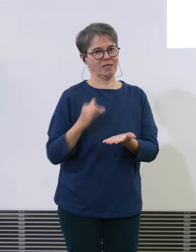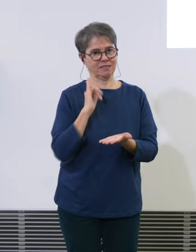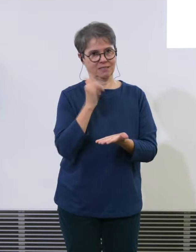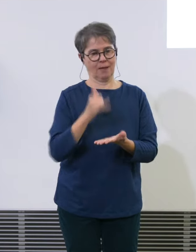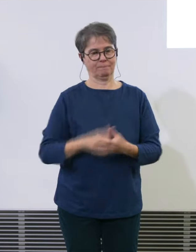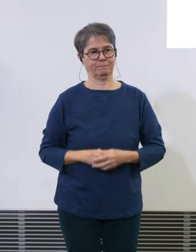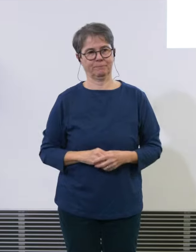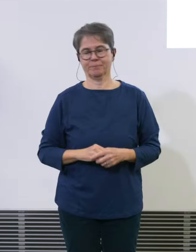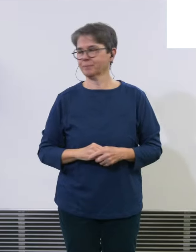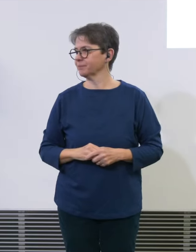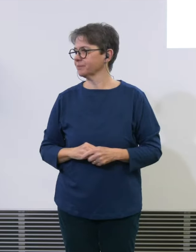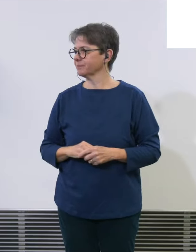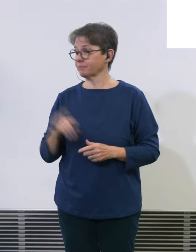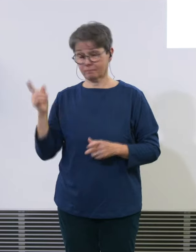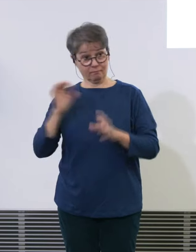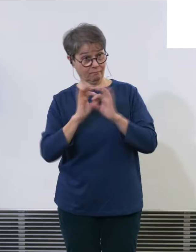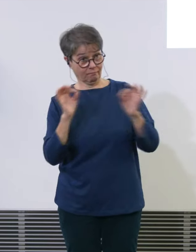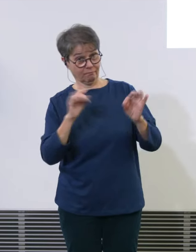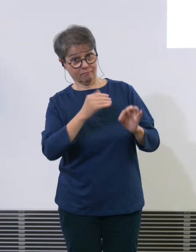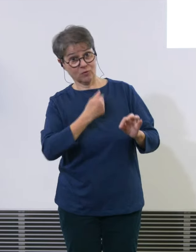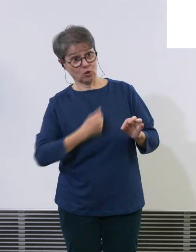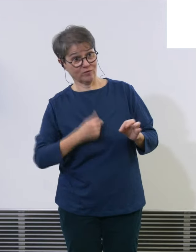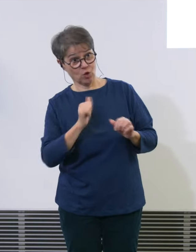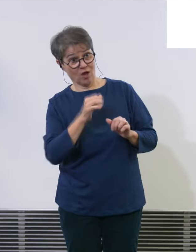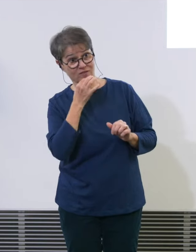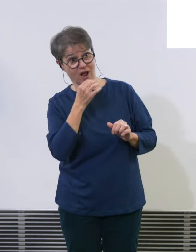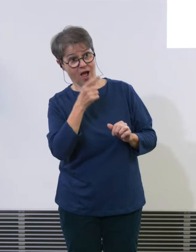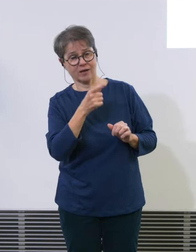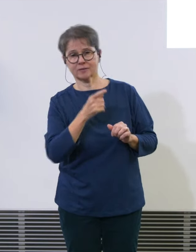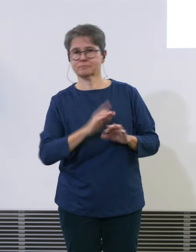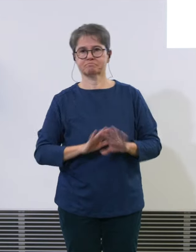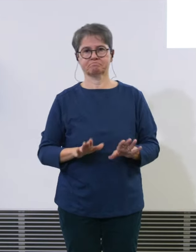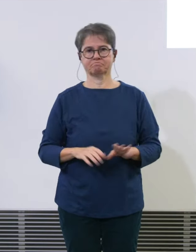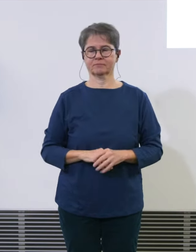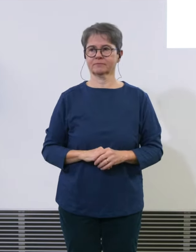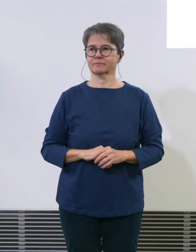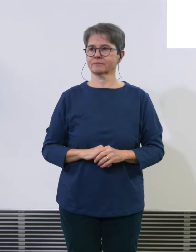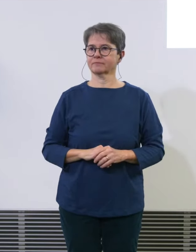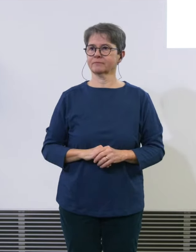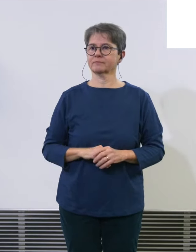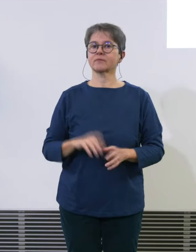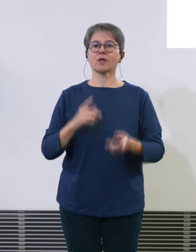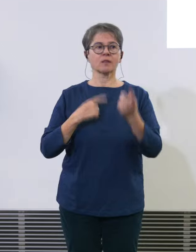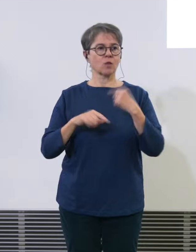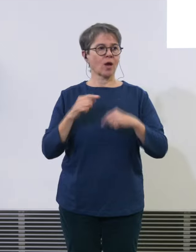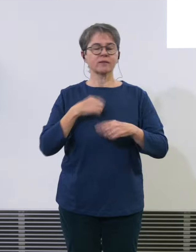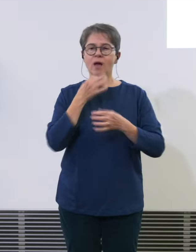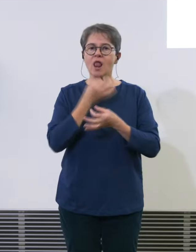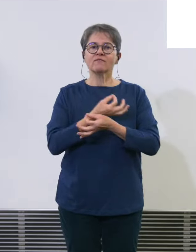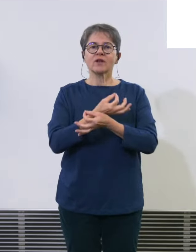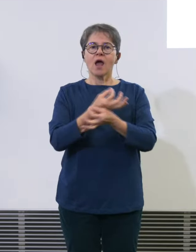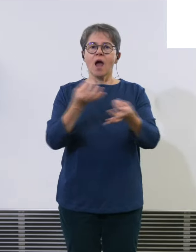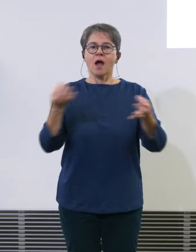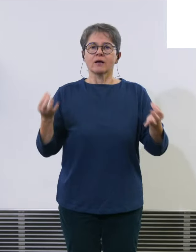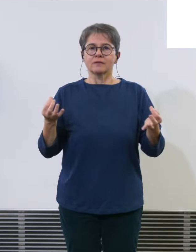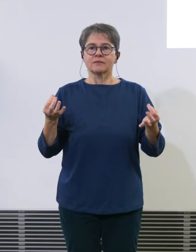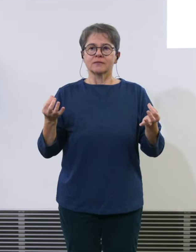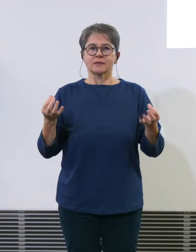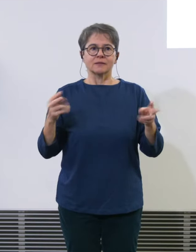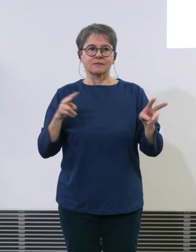ist das für Sie gut haben Sie keine Fragen mehr dann frage ich nur mal die Runde und ich hoffe ich sehe alle